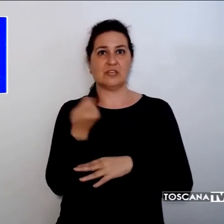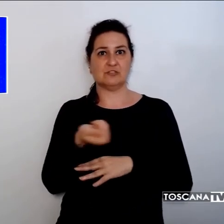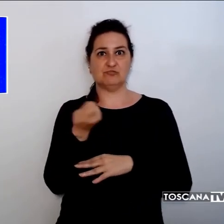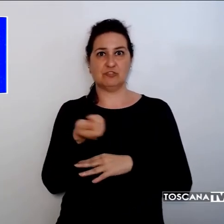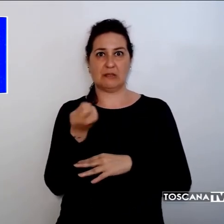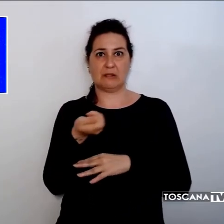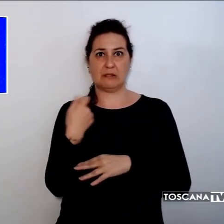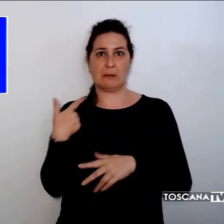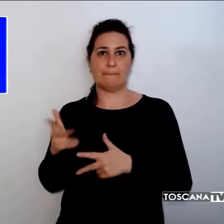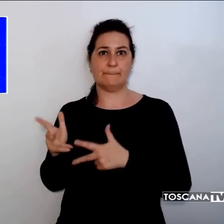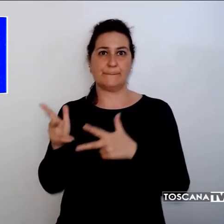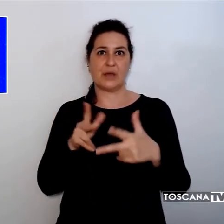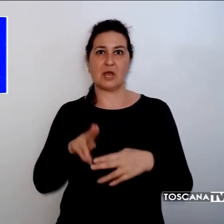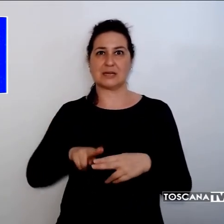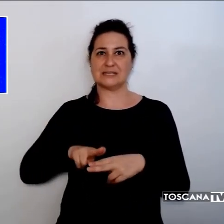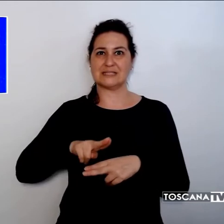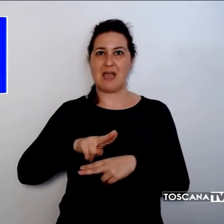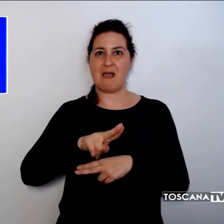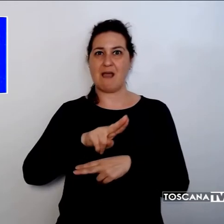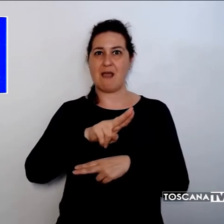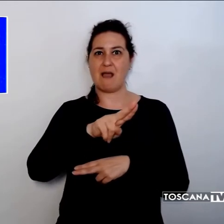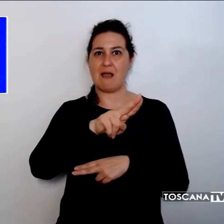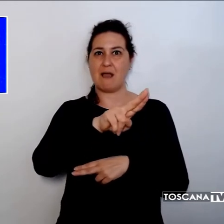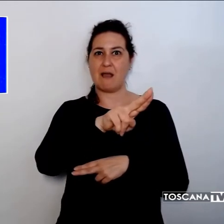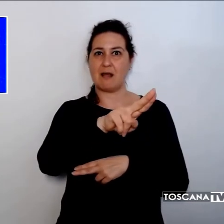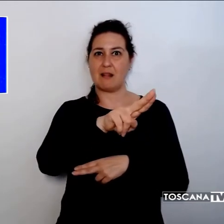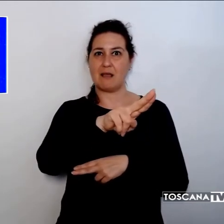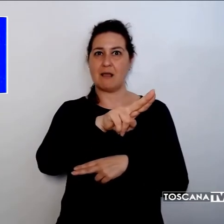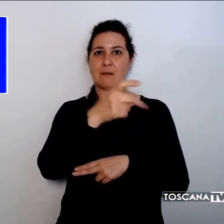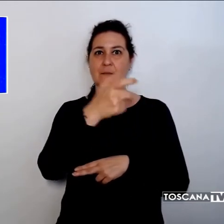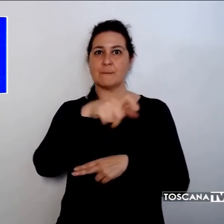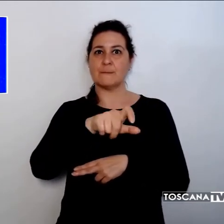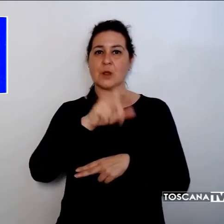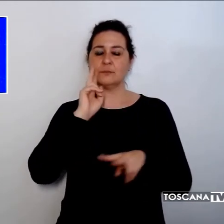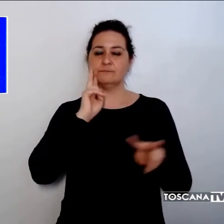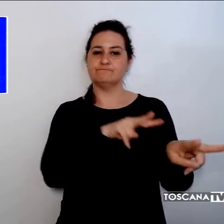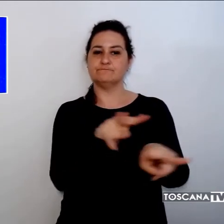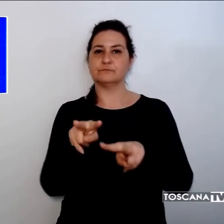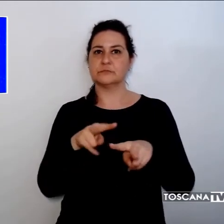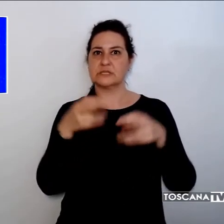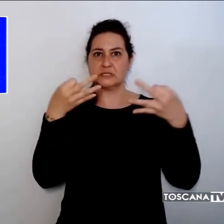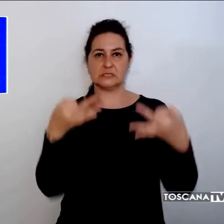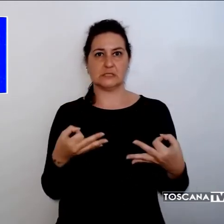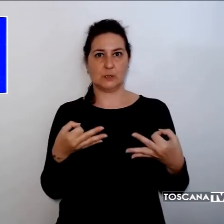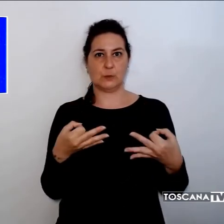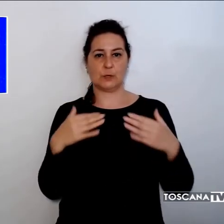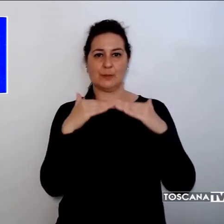'autoscala in modo da poter effettuare il sopralluogo in sicurezza sul tetto del capannone.